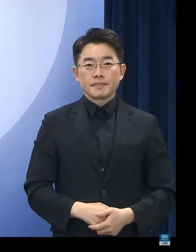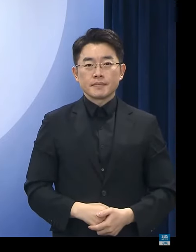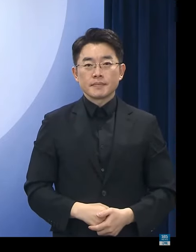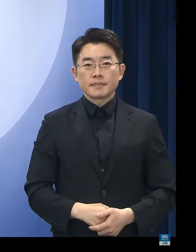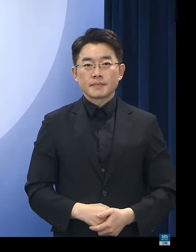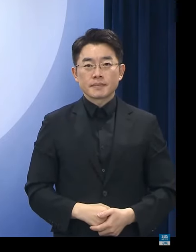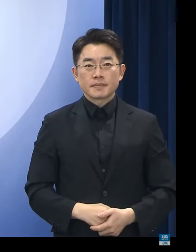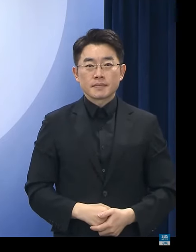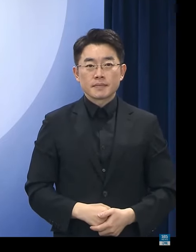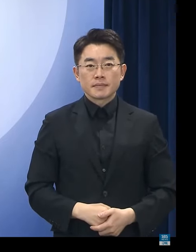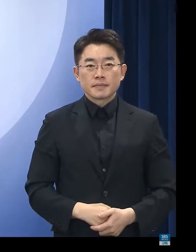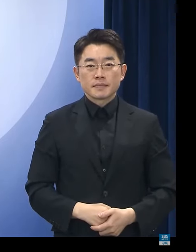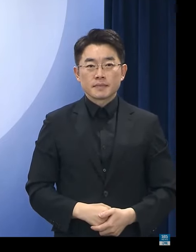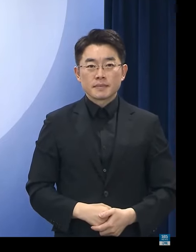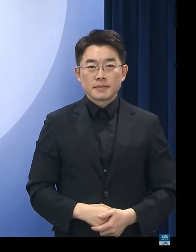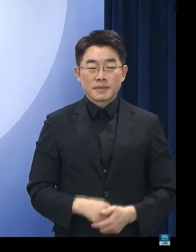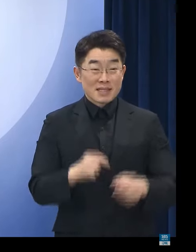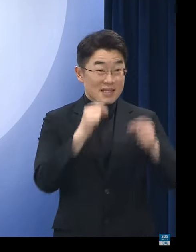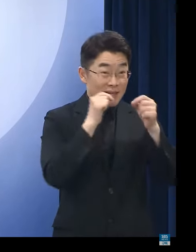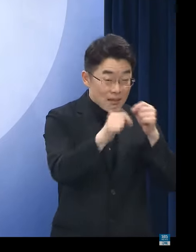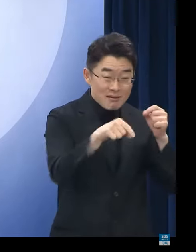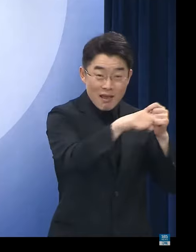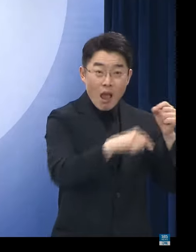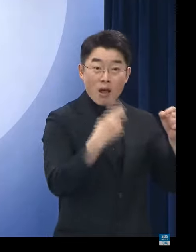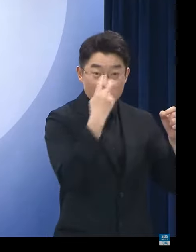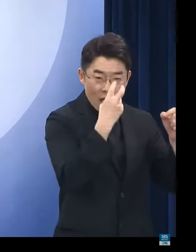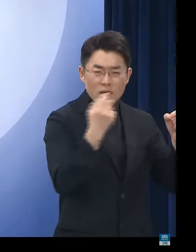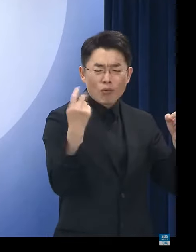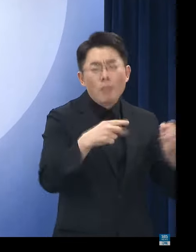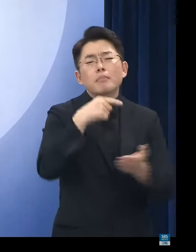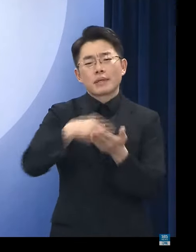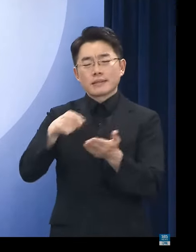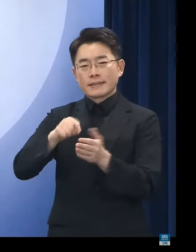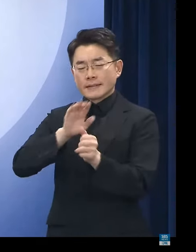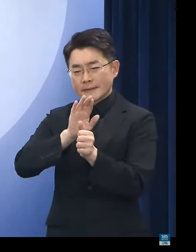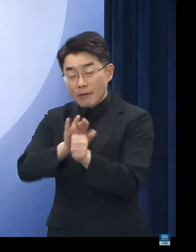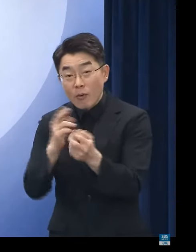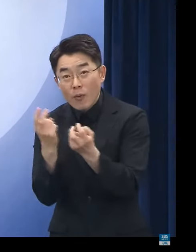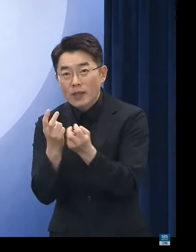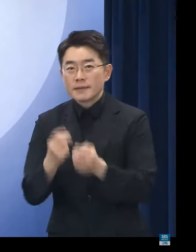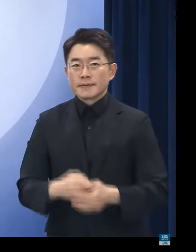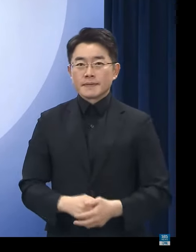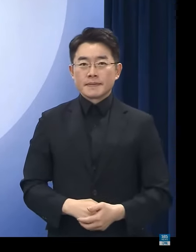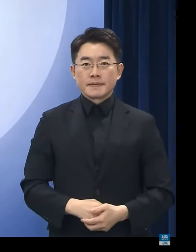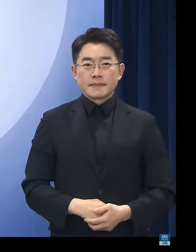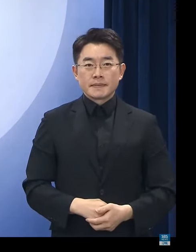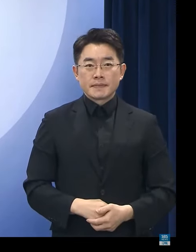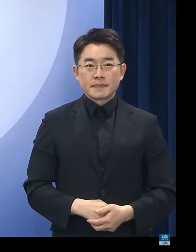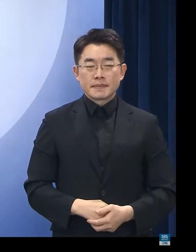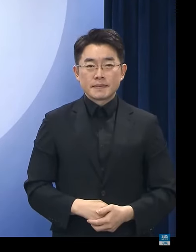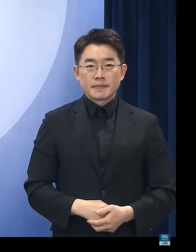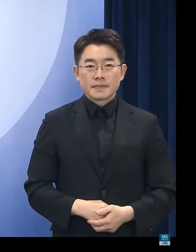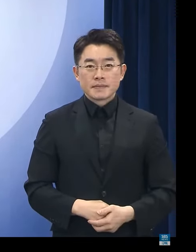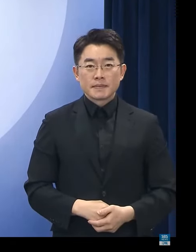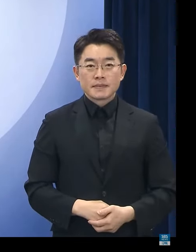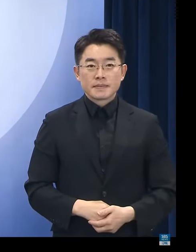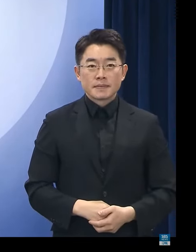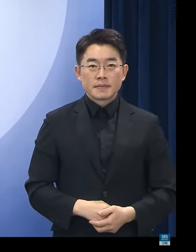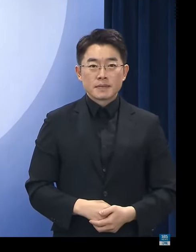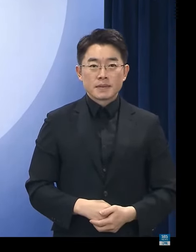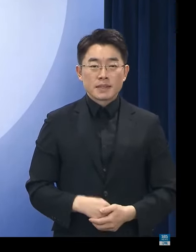전세 사기 검거뿐만 아니라 피해 회복을 위한 노력으로 전세 사기 사건에서 약